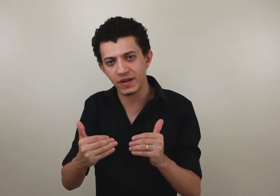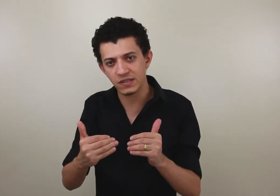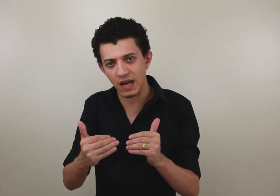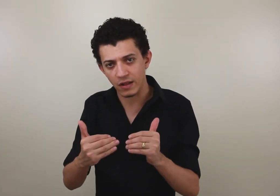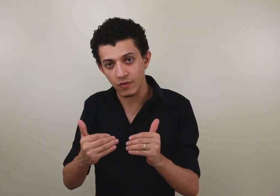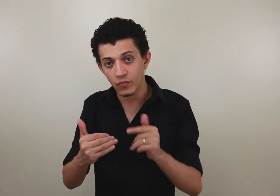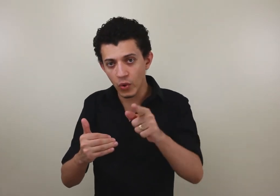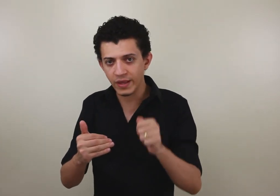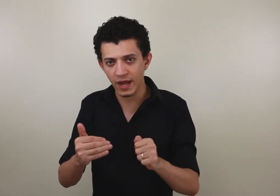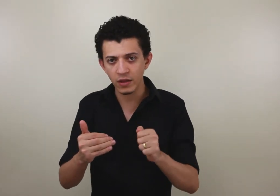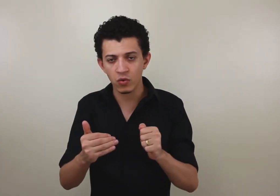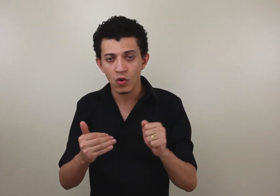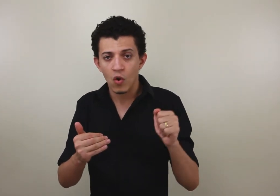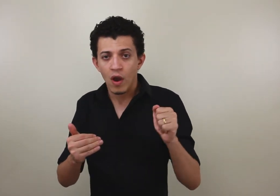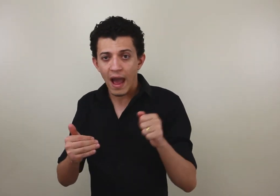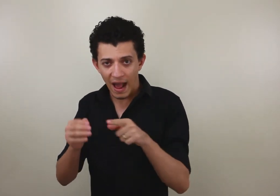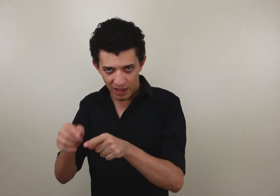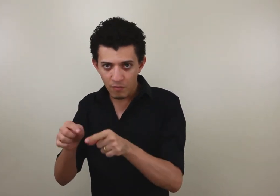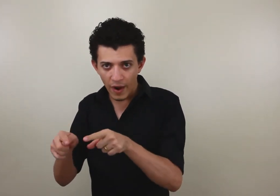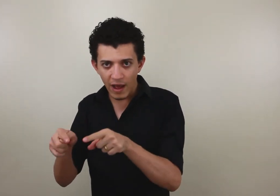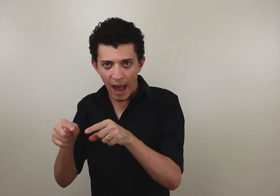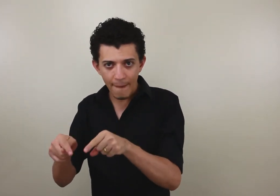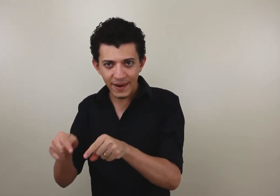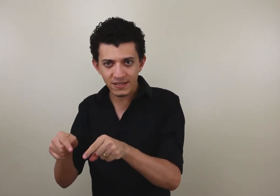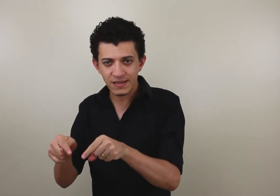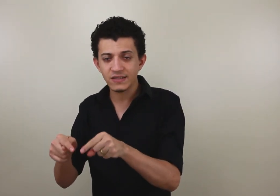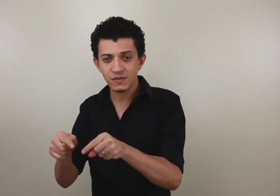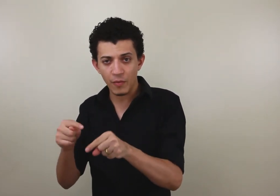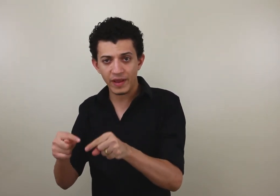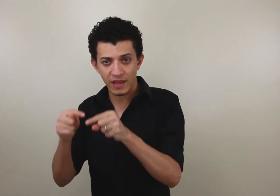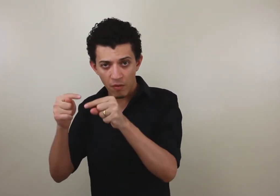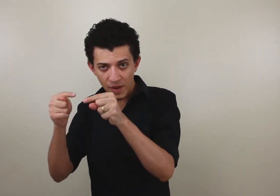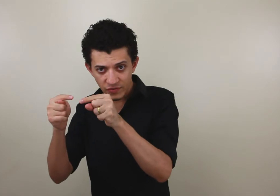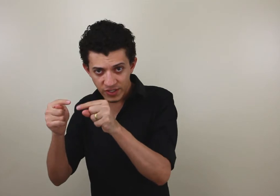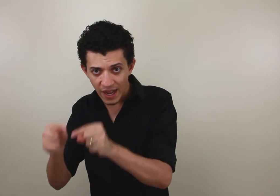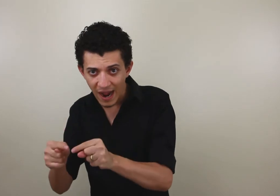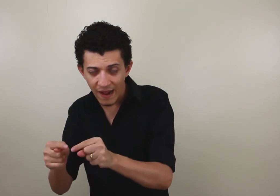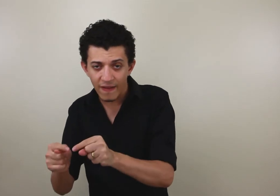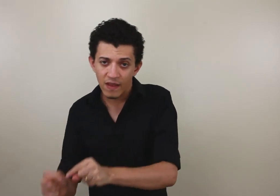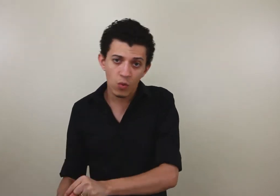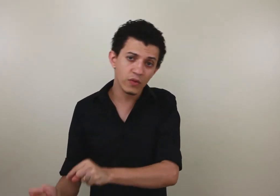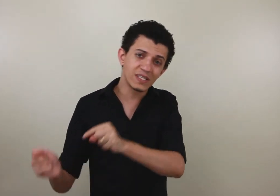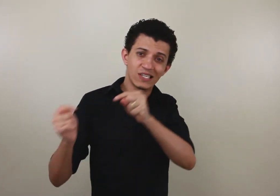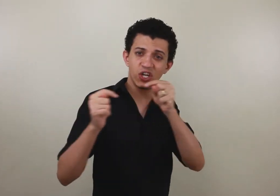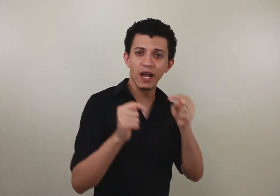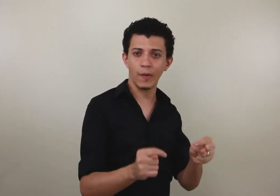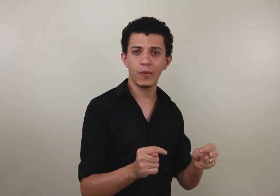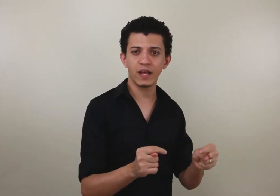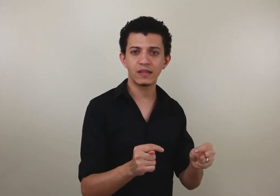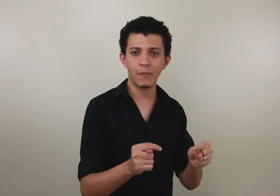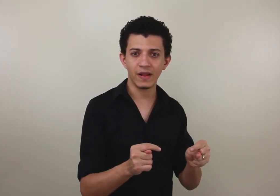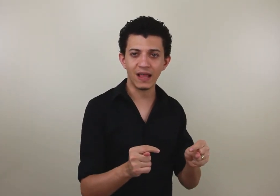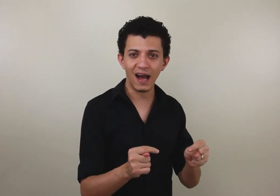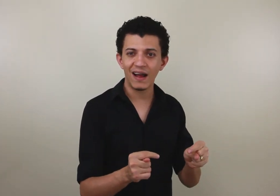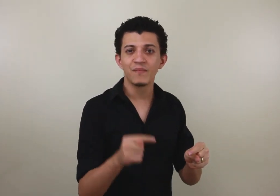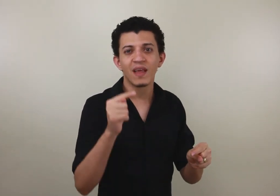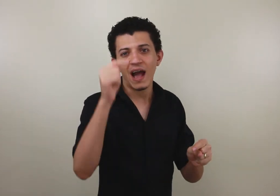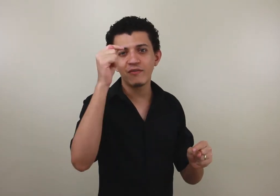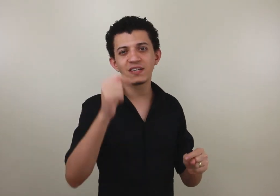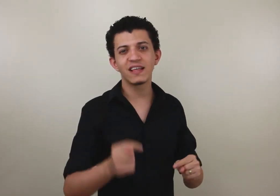aprendizado. No entanto, embora a aprendizagem desse momento é o momento de você errar, quando você chega para poder interpretar, aí você